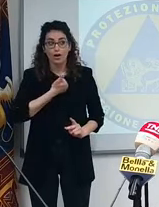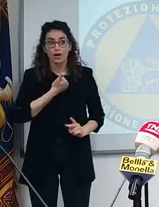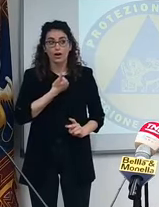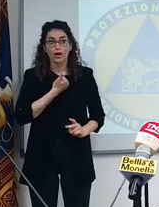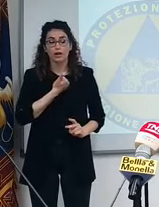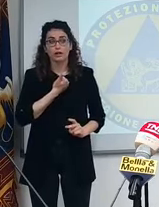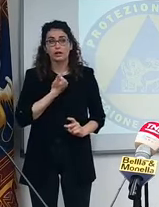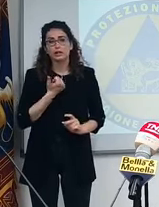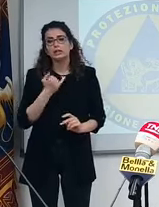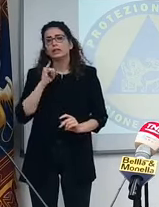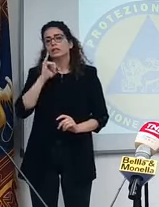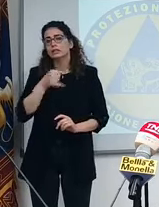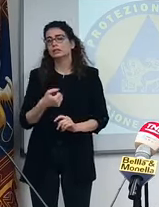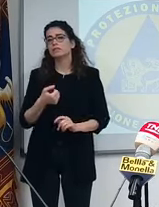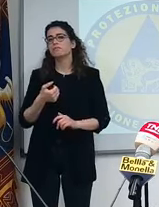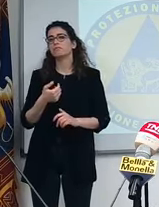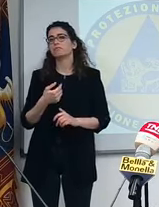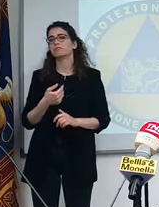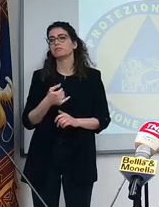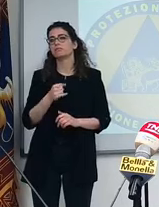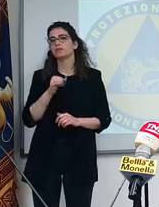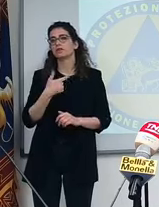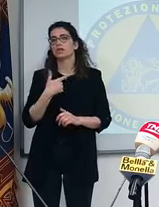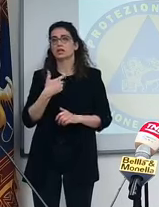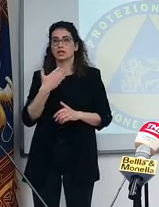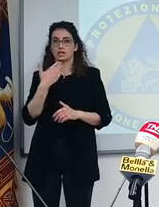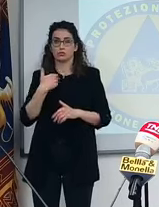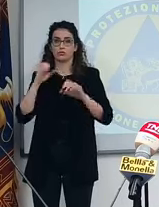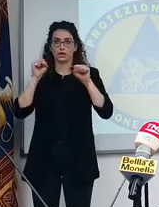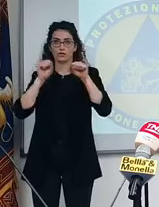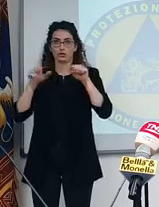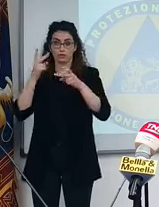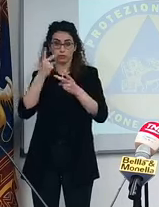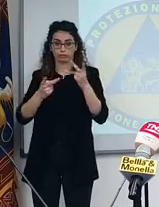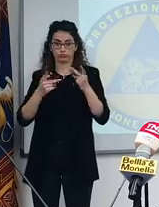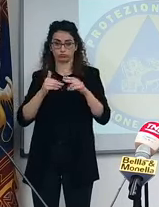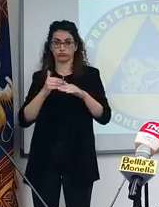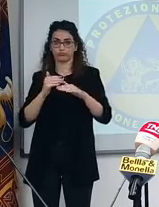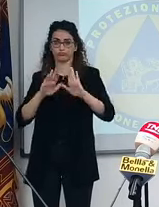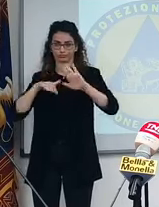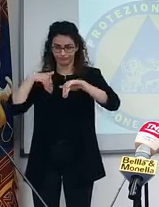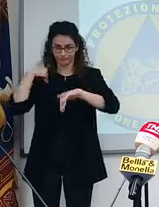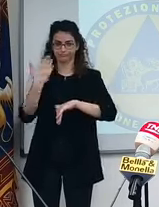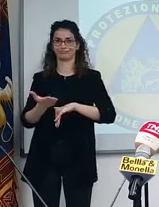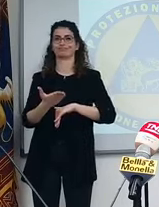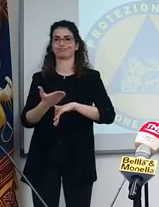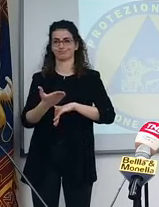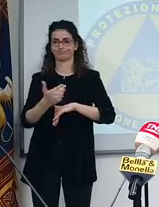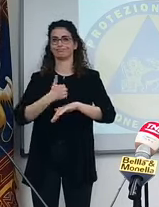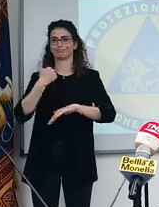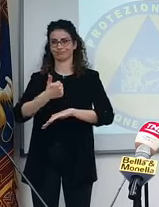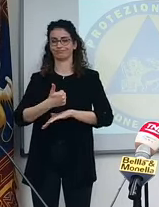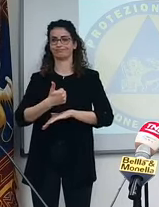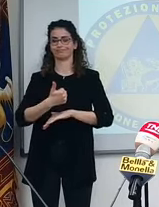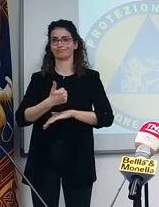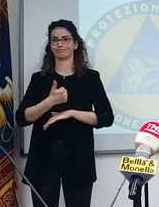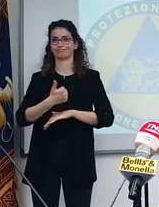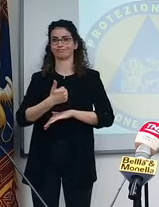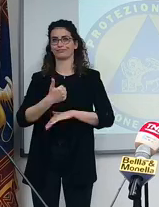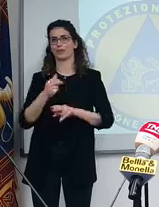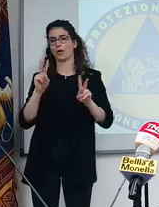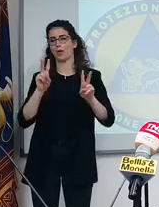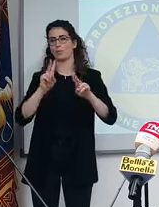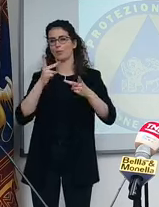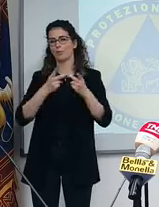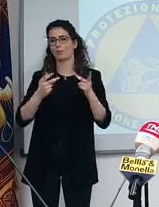sì, io penso che l'avvento è stata superata a pieno titolo questa, no? Prova di autonomia. C'è stato questo dibattito, no?